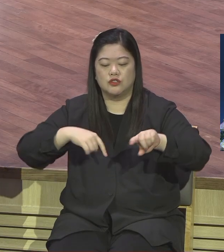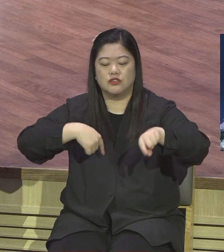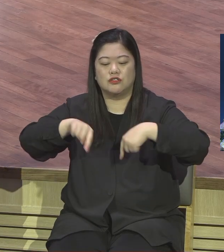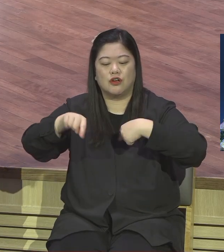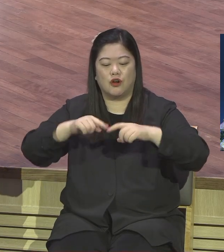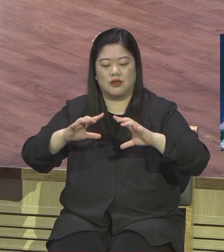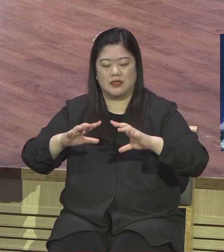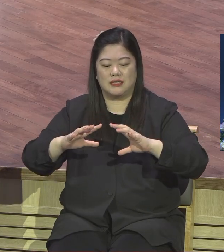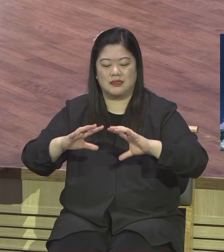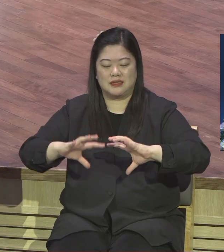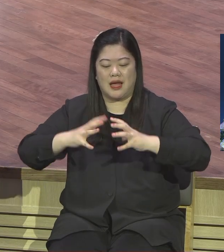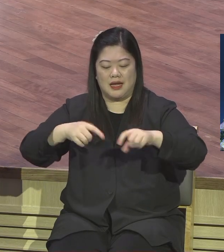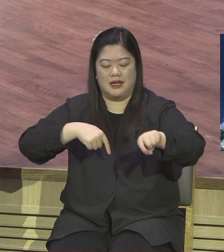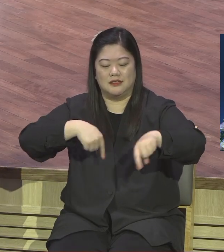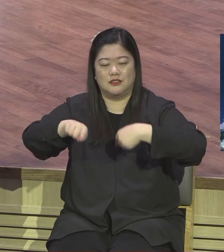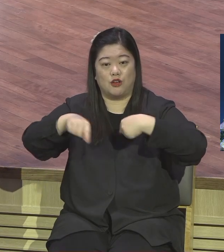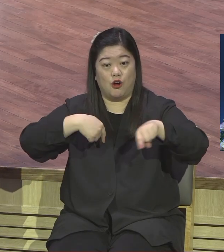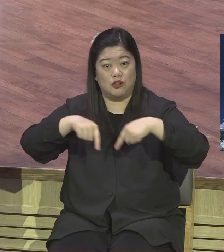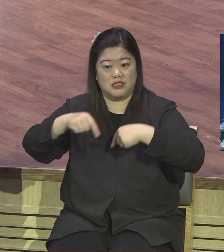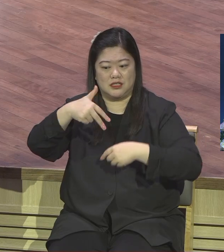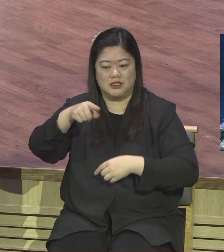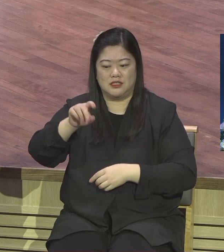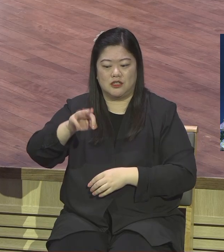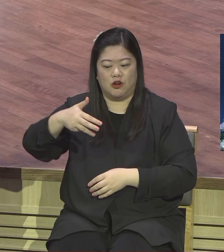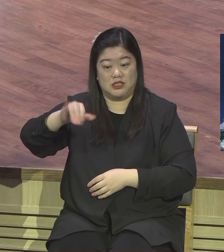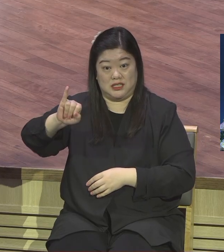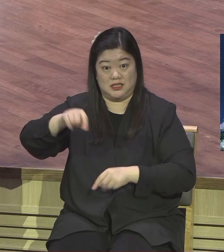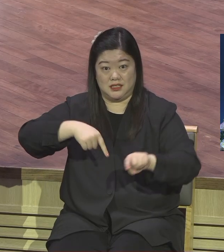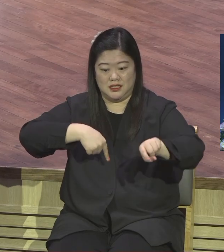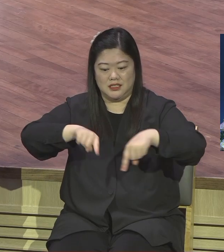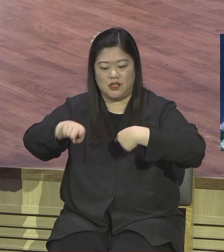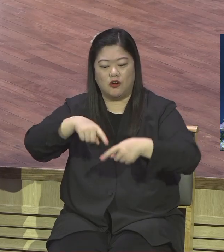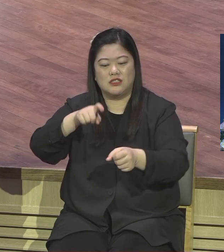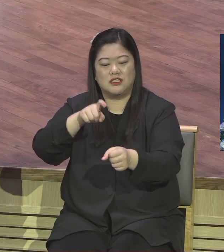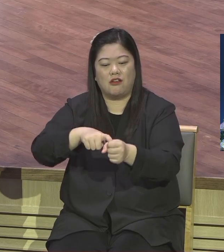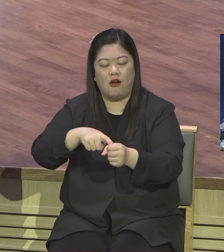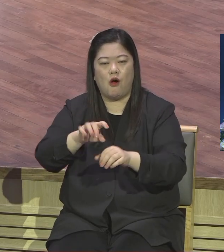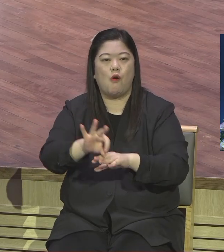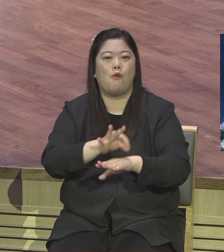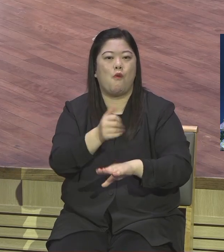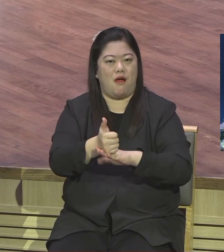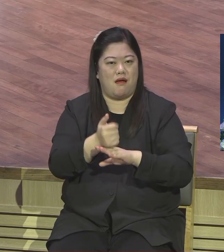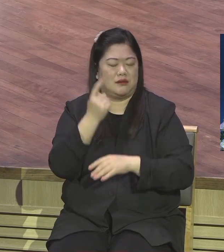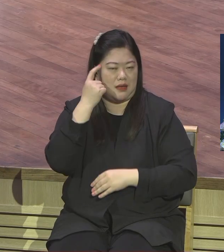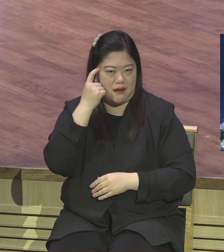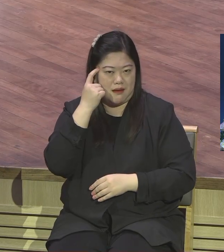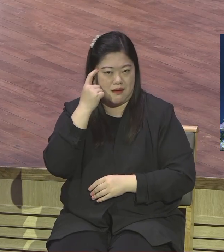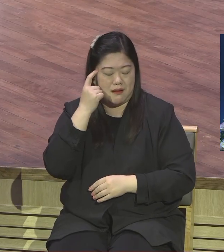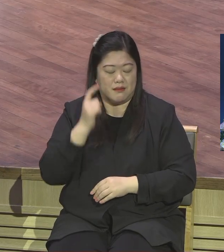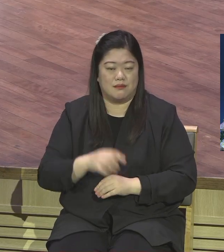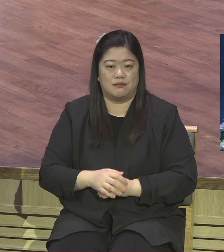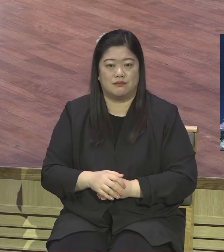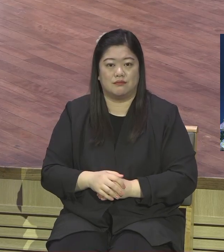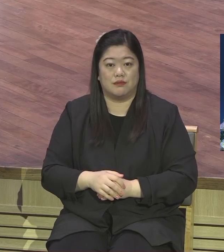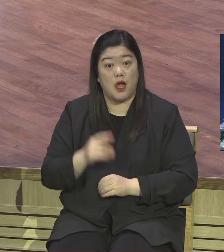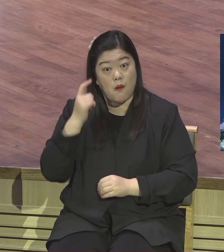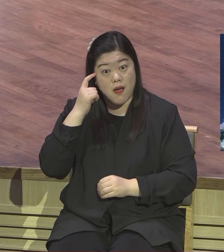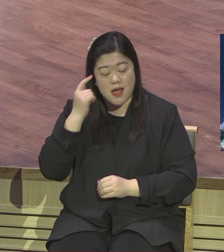구원자예요 정치적 구원자 예수님도 정치적 구원자를 본 거예요 이런 예수님을 로마에 지금